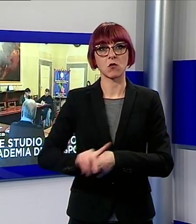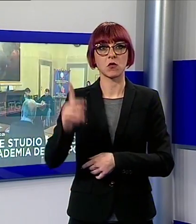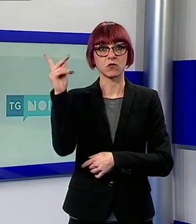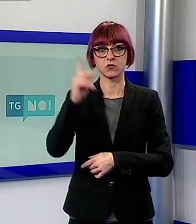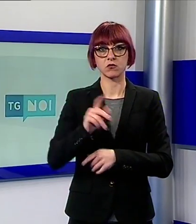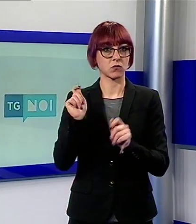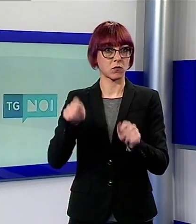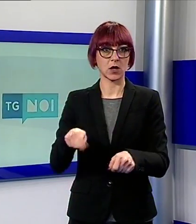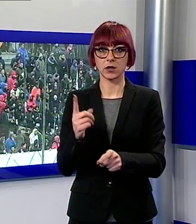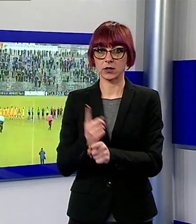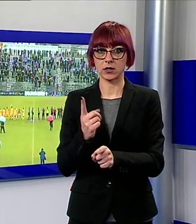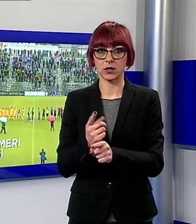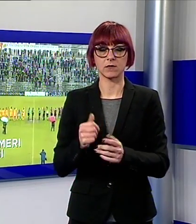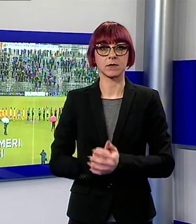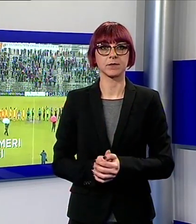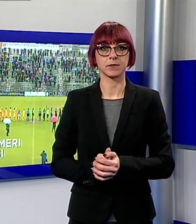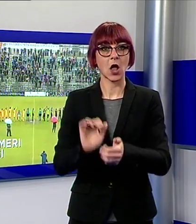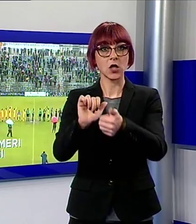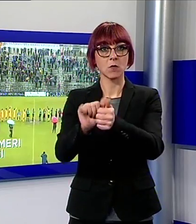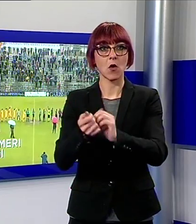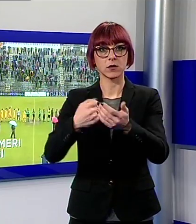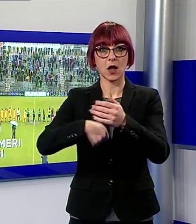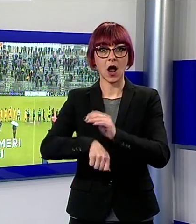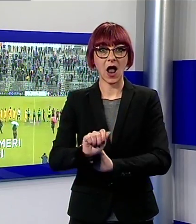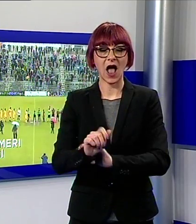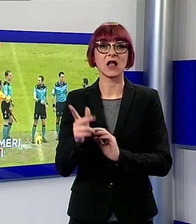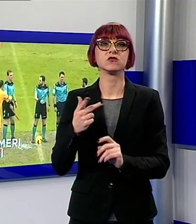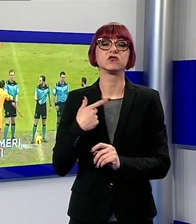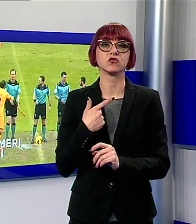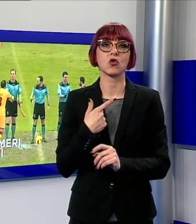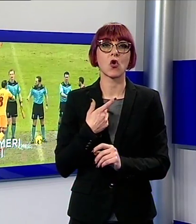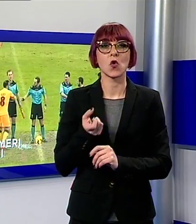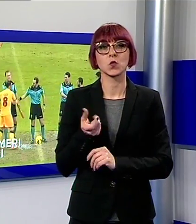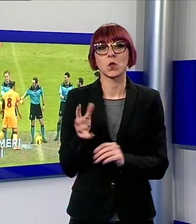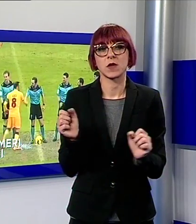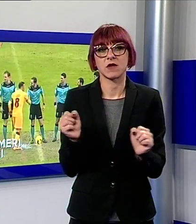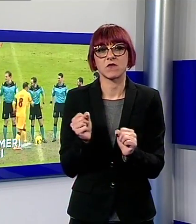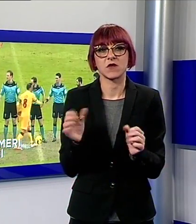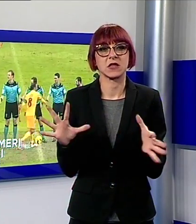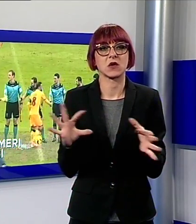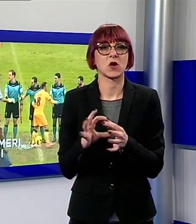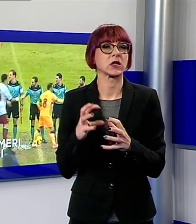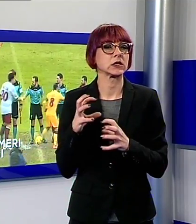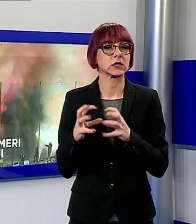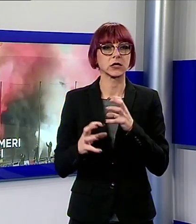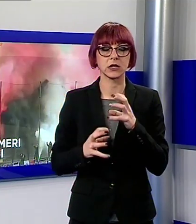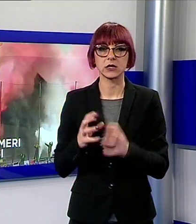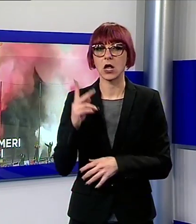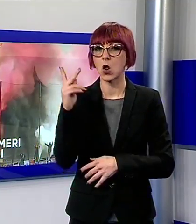e lo sport, il calcio, i freddi numeri della crisi la lucchese ha chiuso male la prima parte